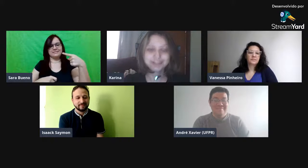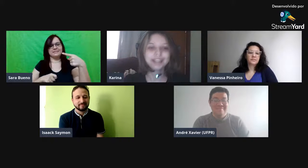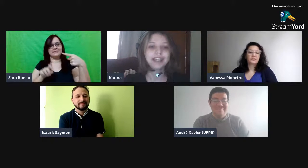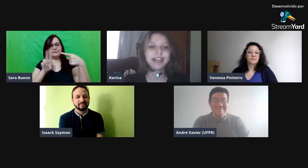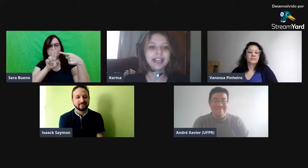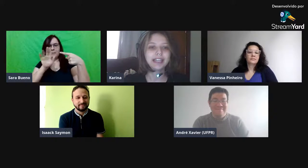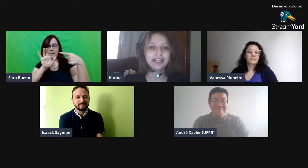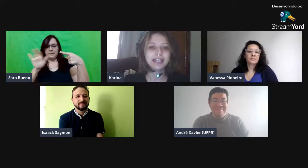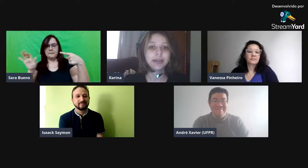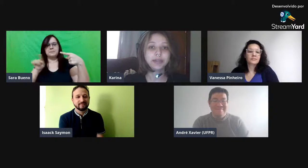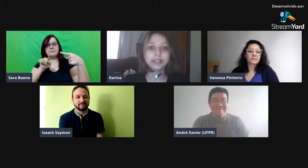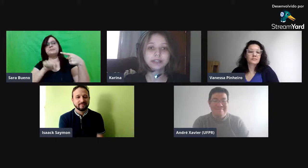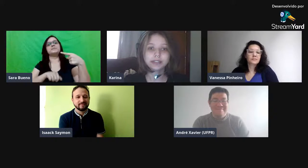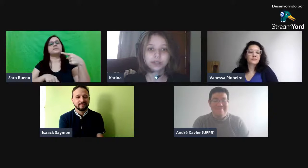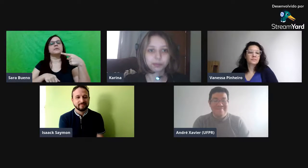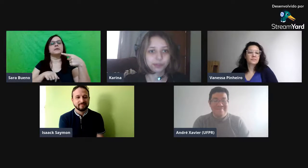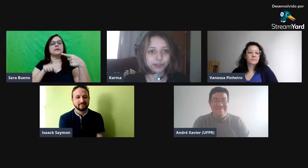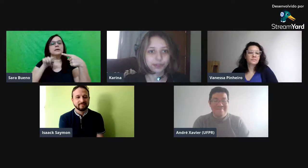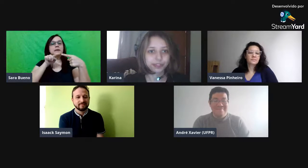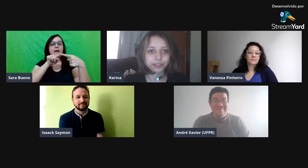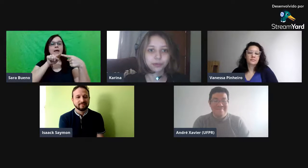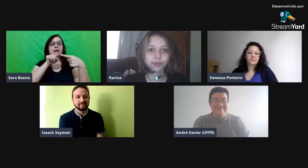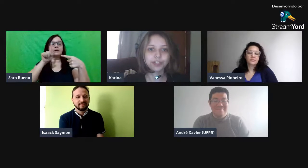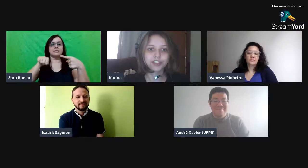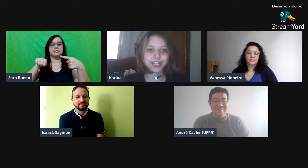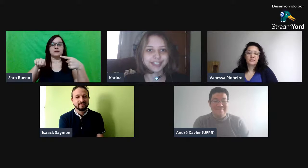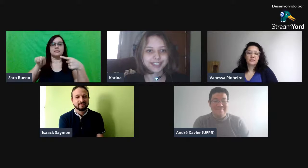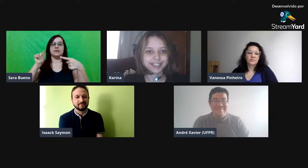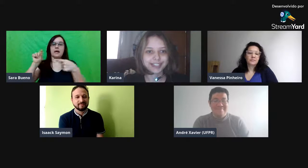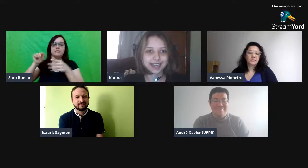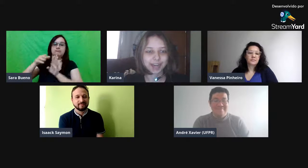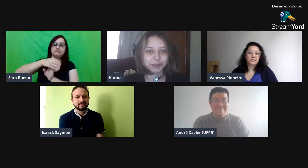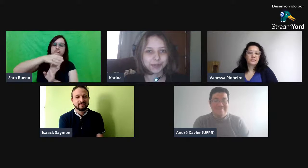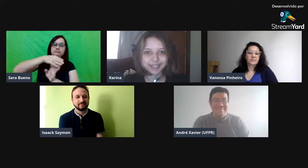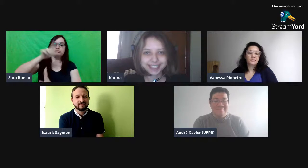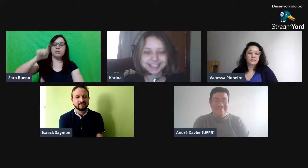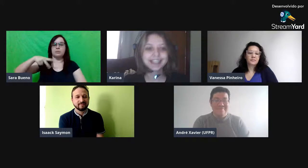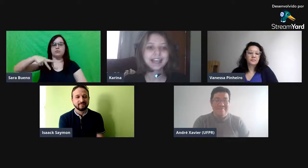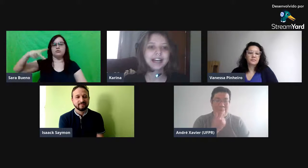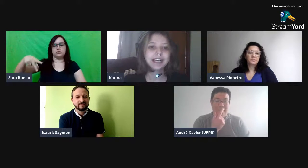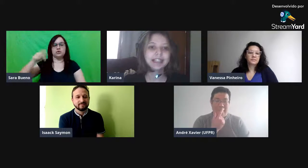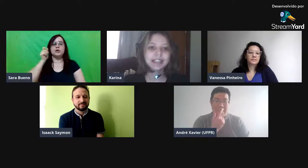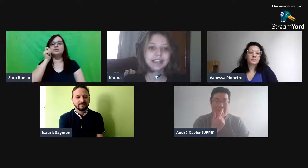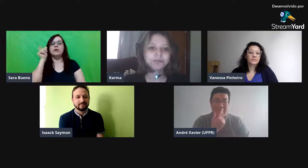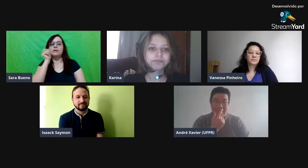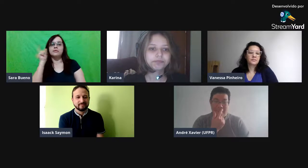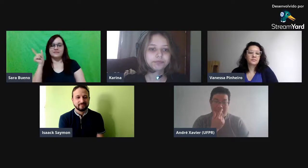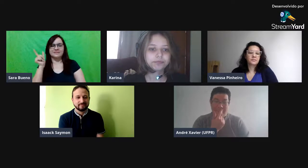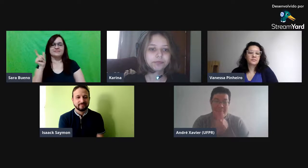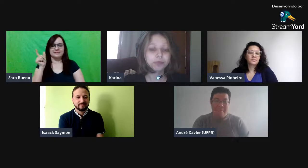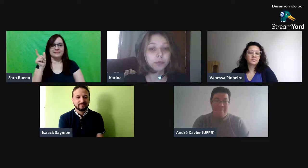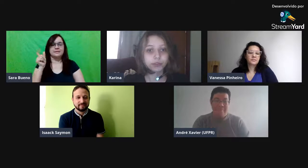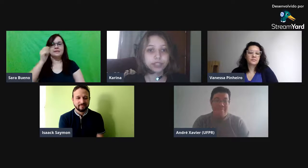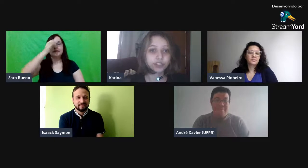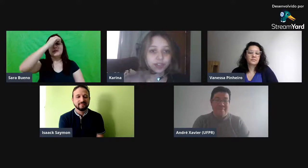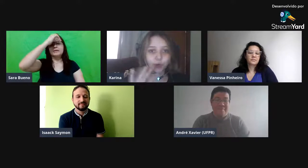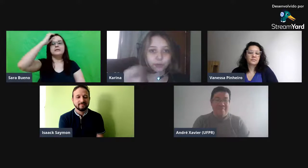Ele é orientando da professora doutora Angélica Terezinha Carmo Rodrigues. Bom, eu gostaria de dar algumas